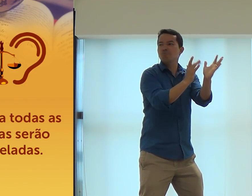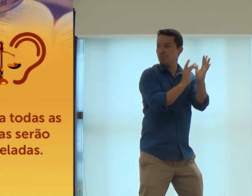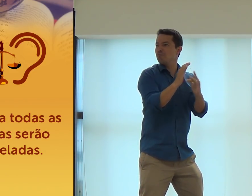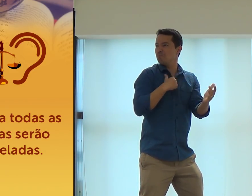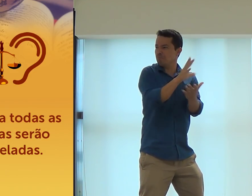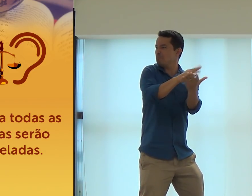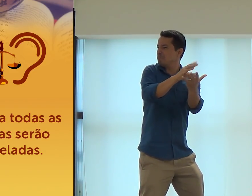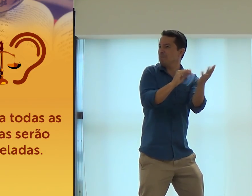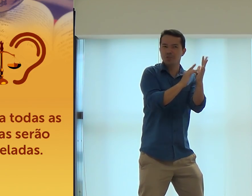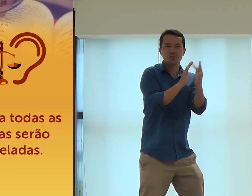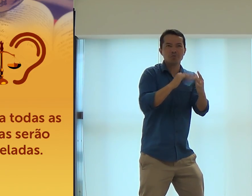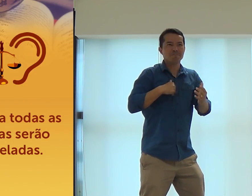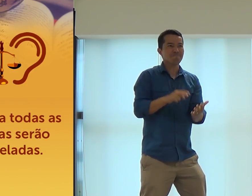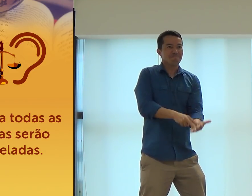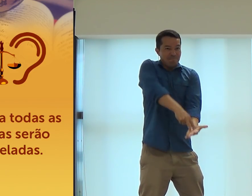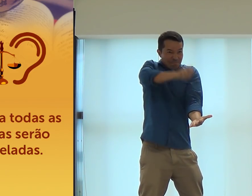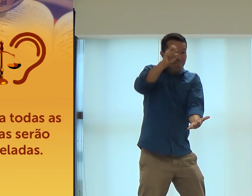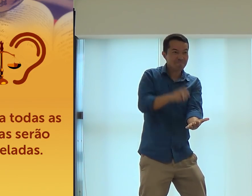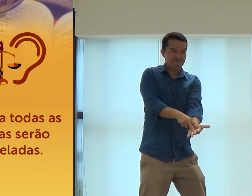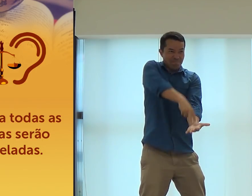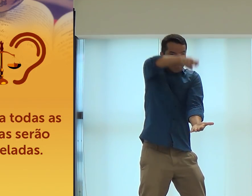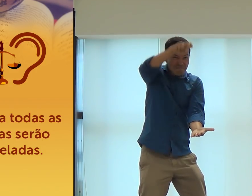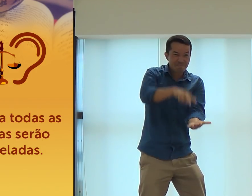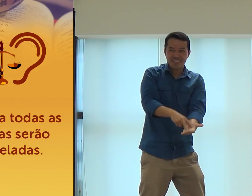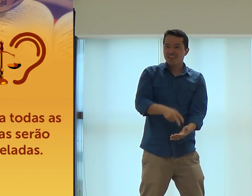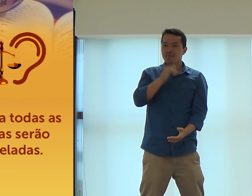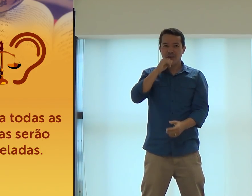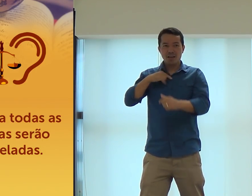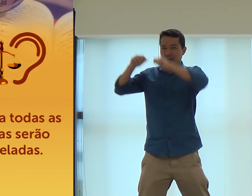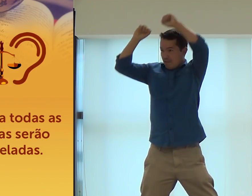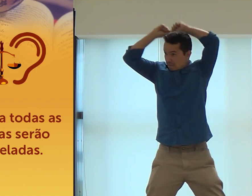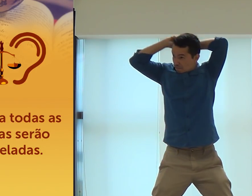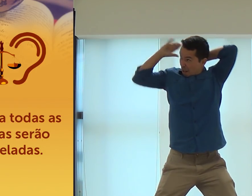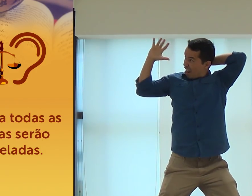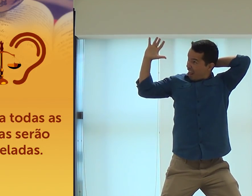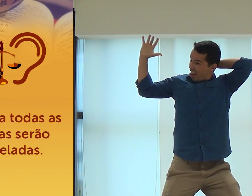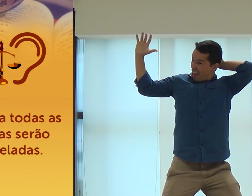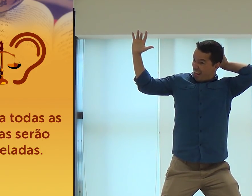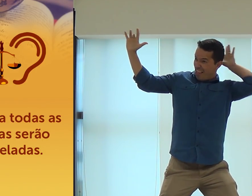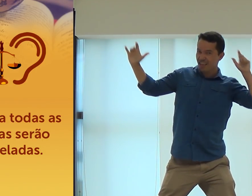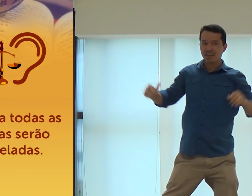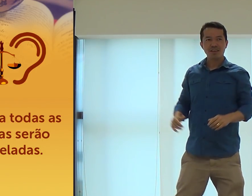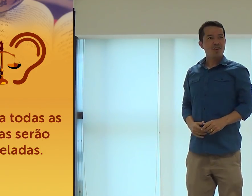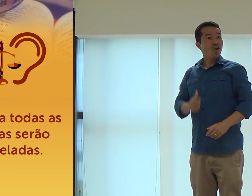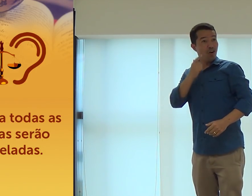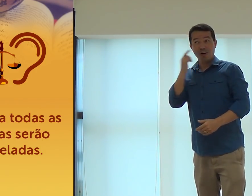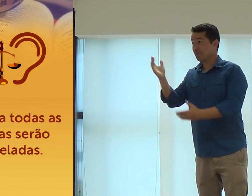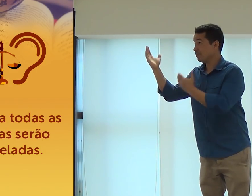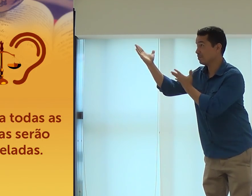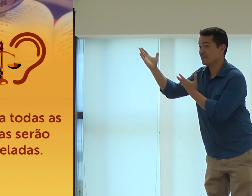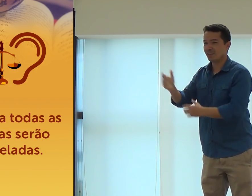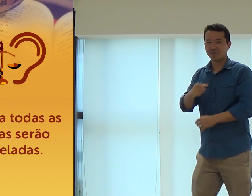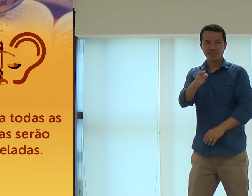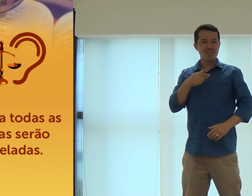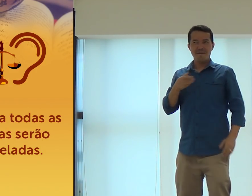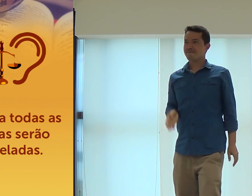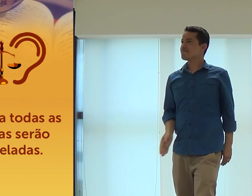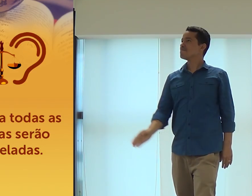Não, eu obedeci a Jesus. Eu copiei todas as coisas de Jesus. Você vai estar pulando, né? Vai aparecer ali. Olha ali, ó. Vamos ver.